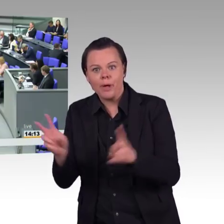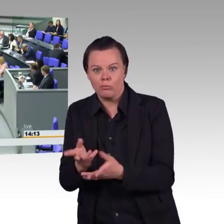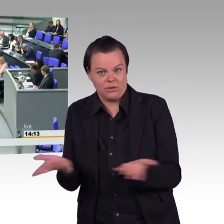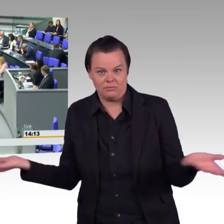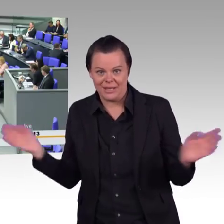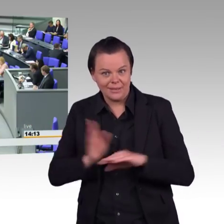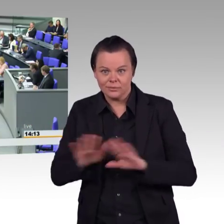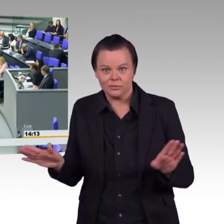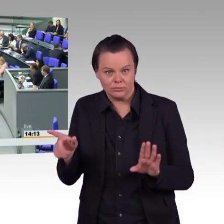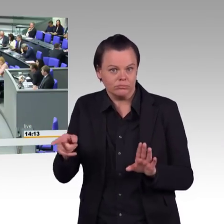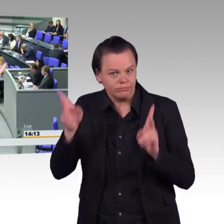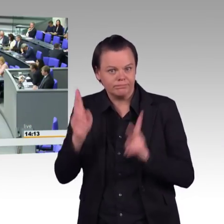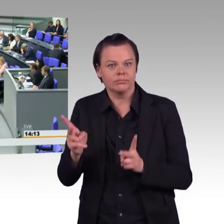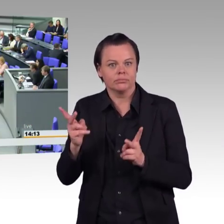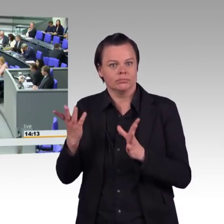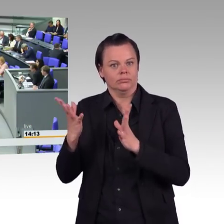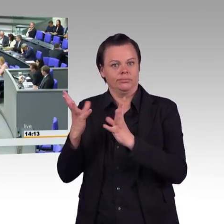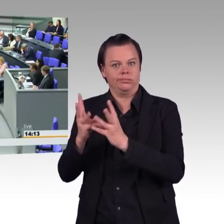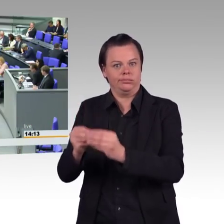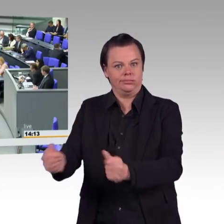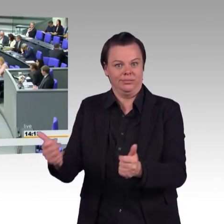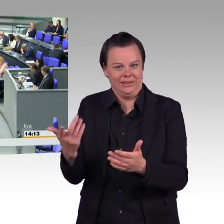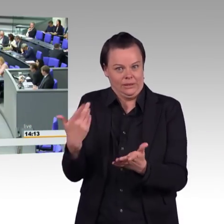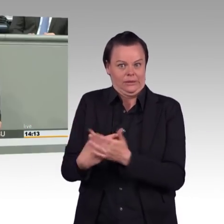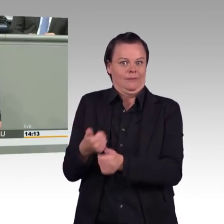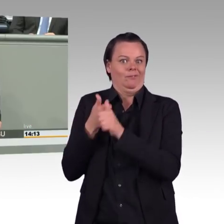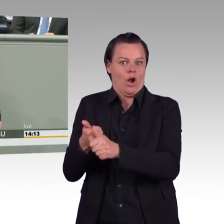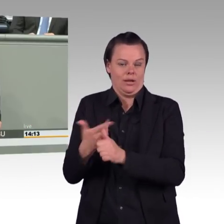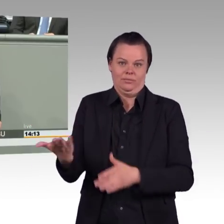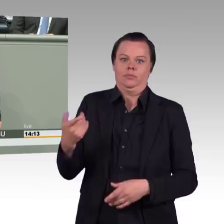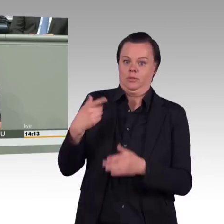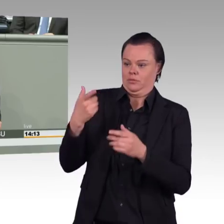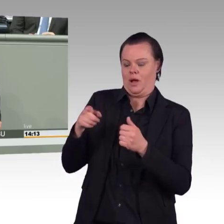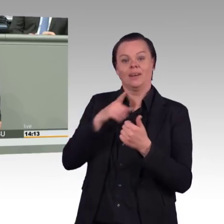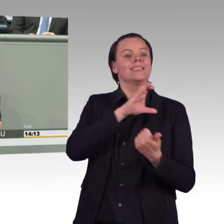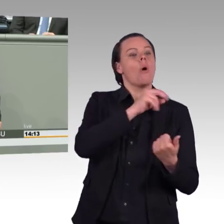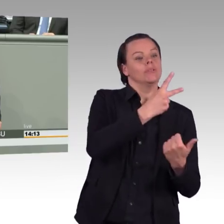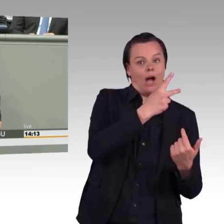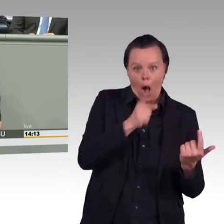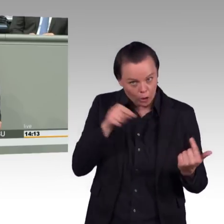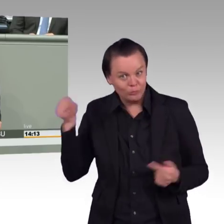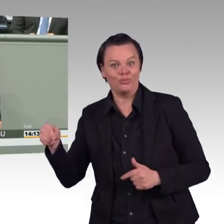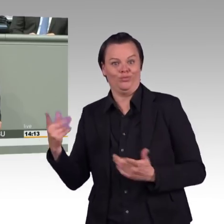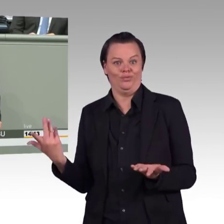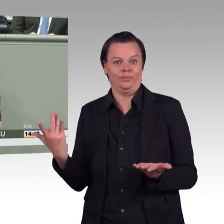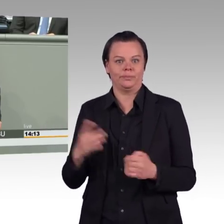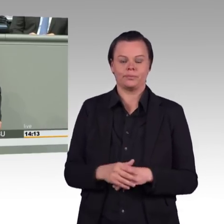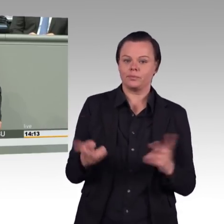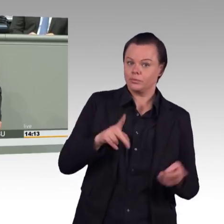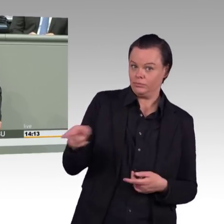Also, wir haben in den tertiären Kippen Eisensulfid, also Pyrid. Dieses wurde durch den